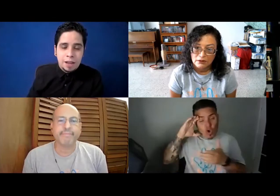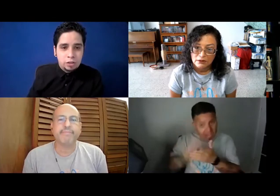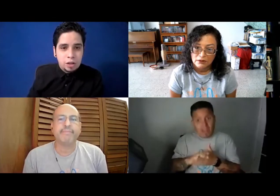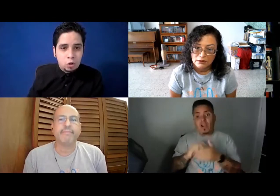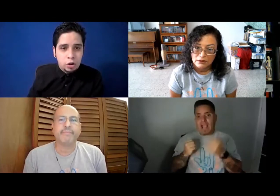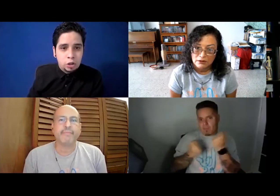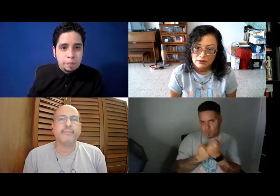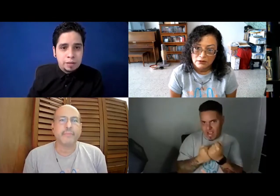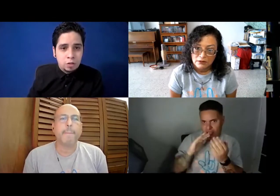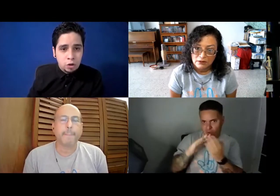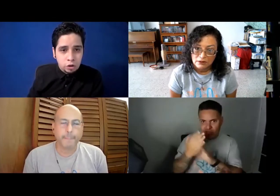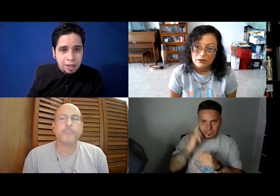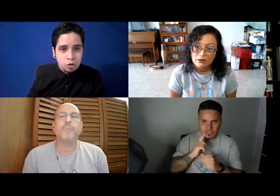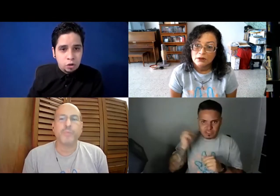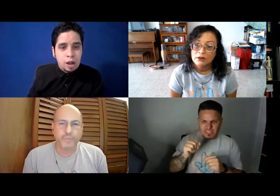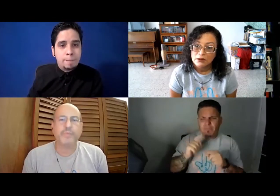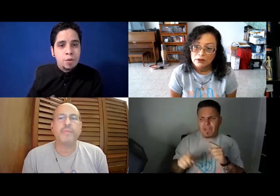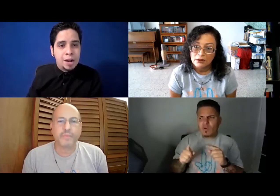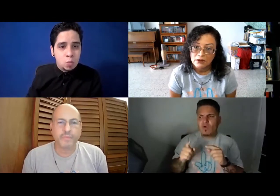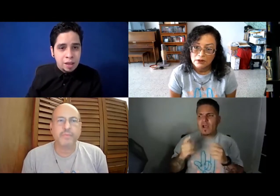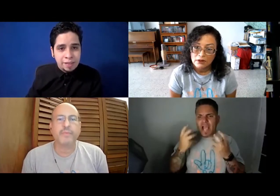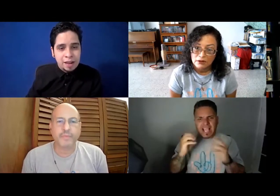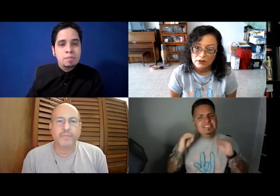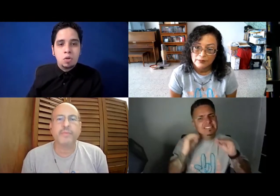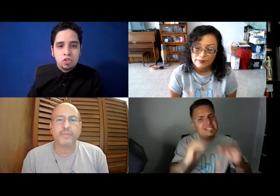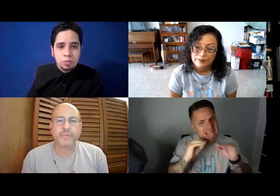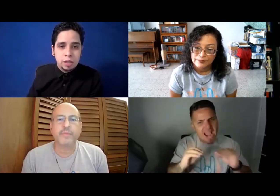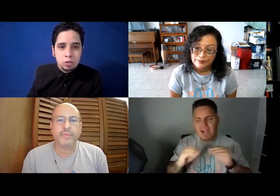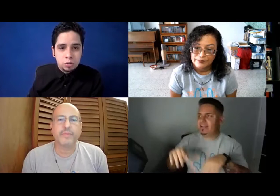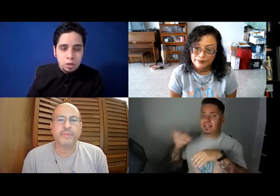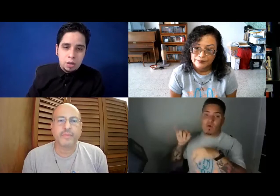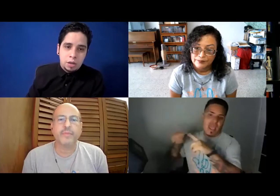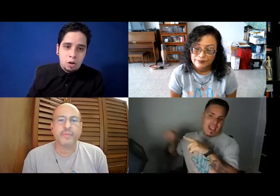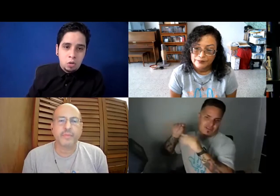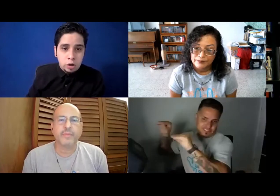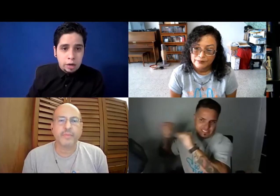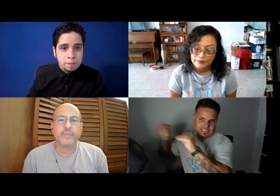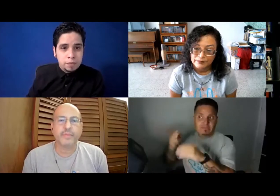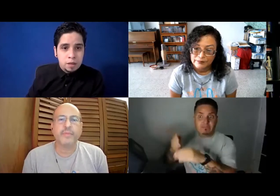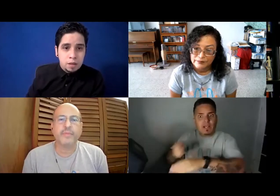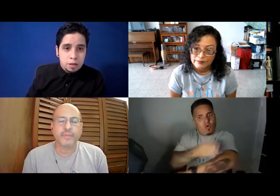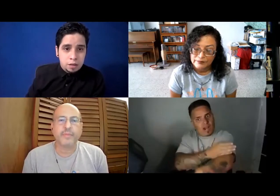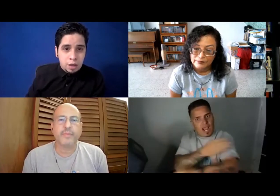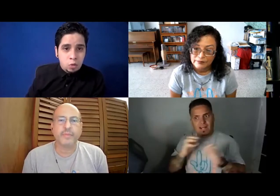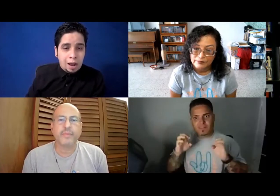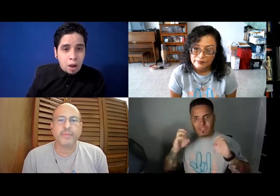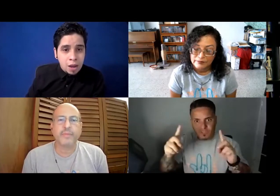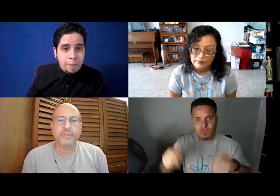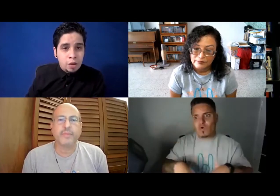Eso está en contra de lo que yo quiero. Yo quiero que apoyen a la comunidad, que den el mismo conocimiento, que lo eduquen y educarlos a ellos porque ellos